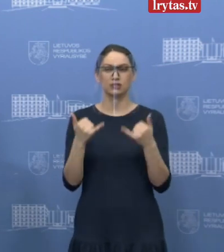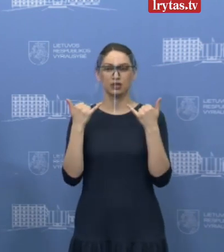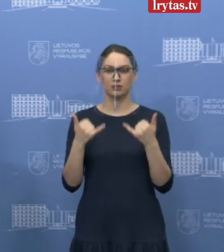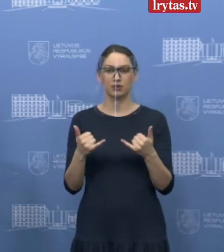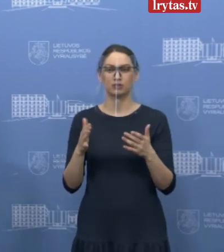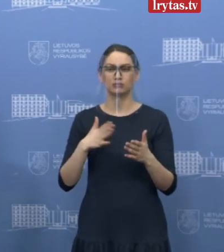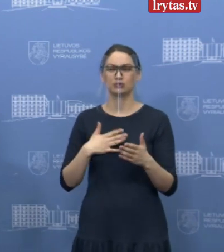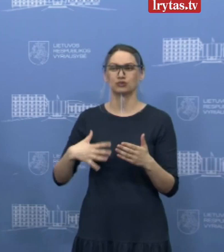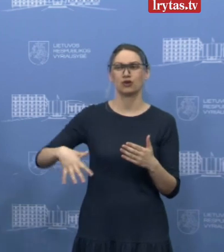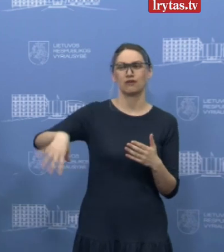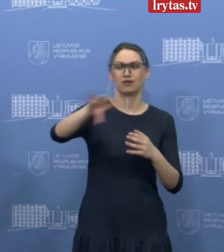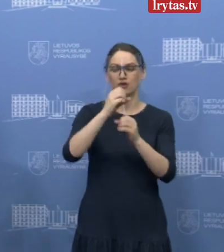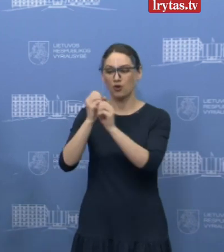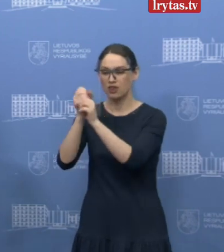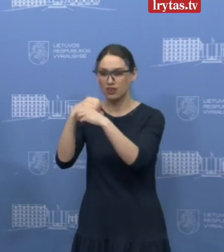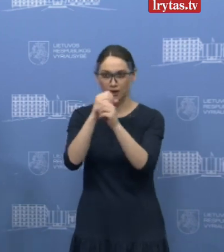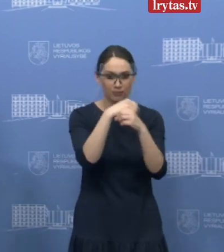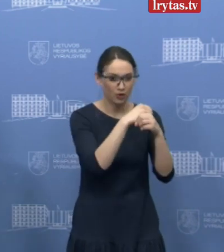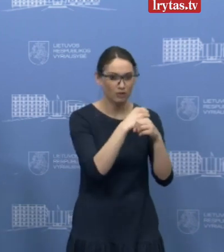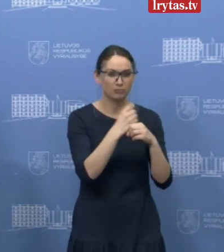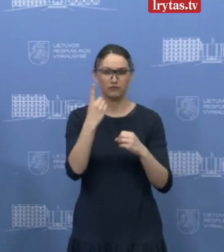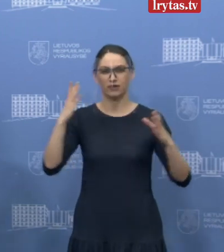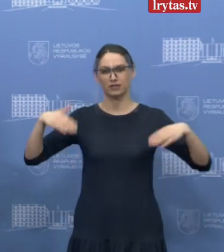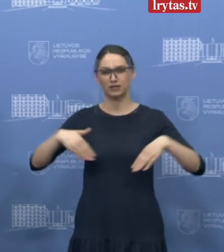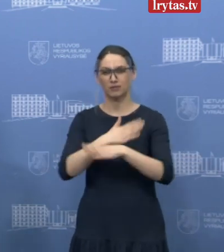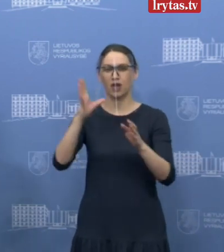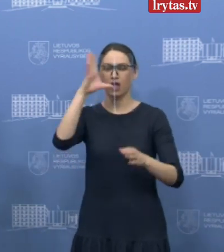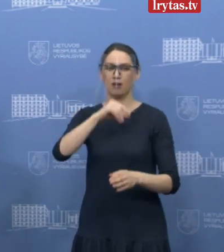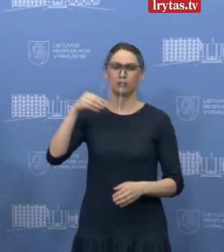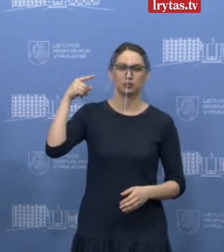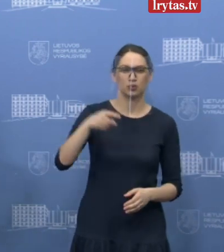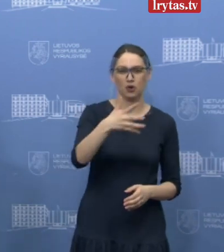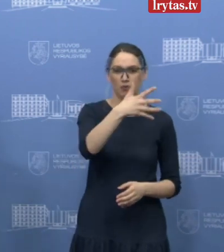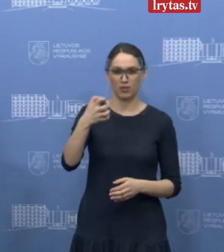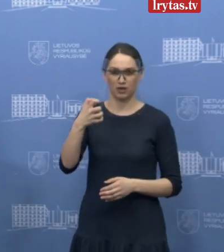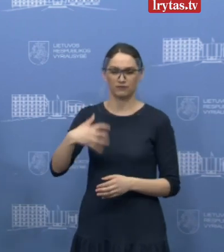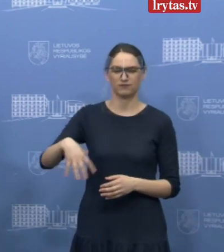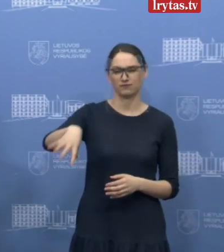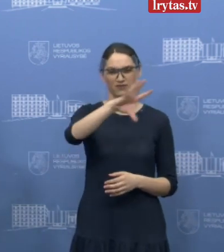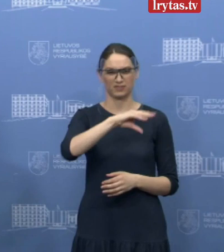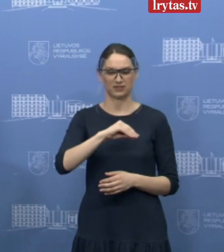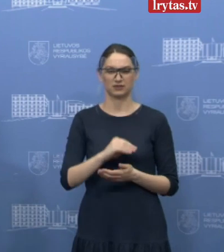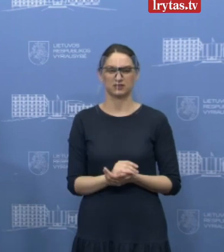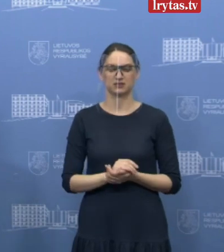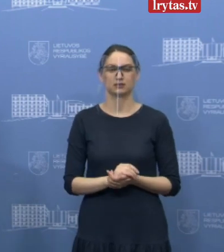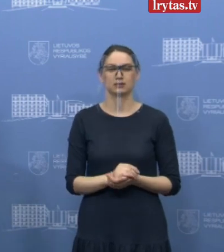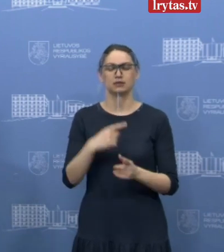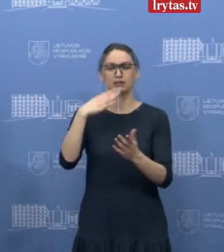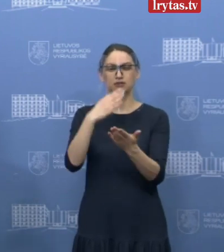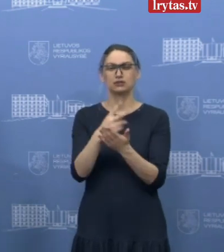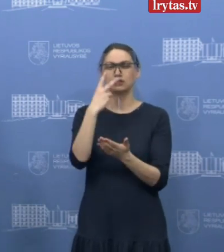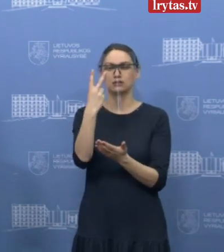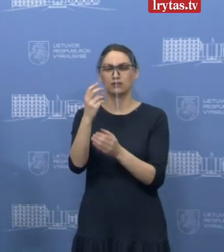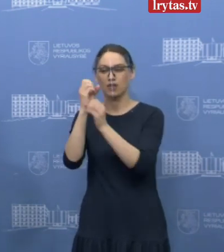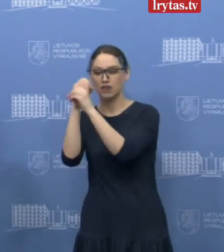pajėgumai galėtų per parą leisti atlikti pusentro tūkstančio. Kaip aš ir paminėjau, dar dvi laboratorijos